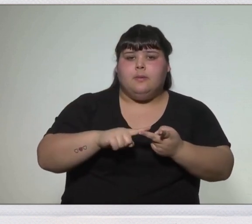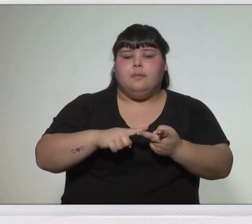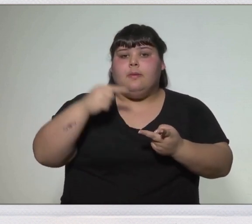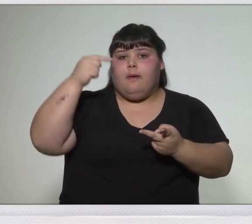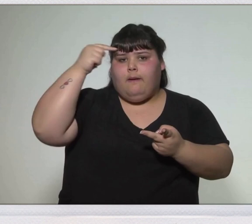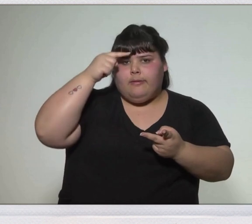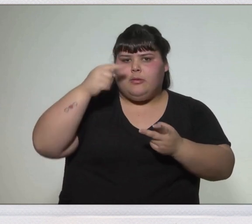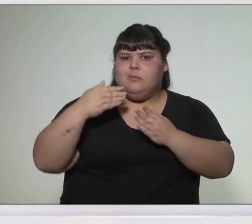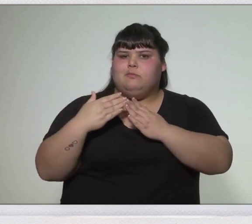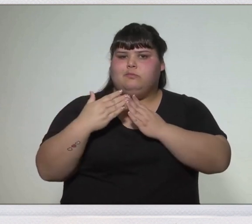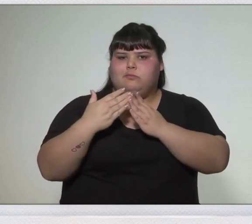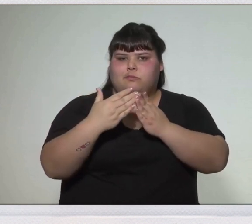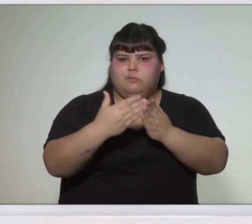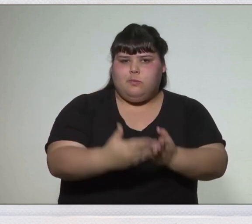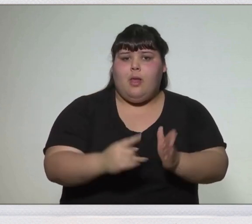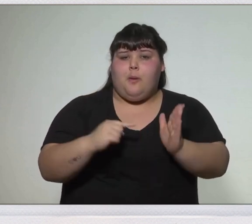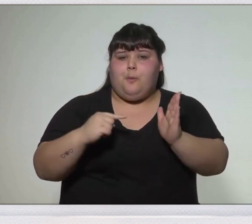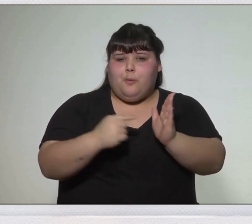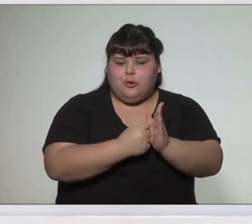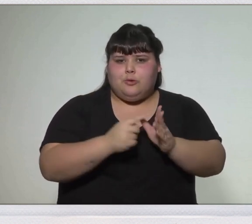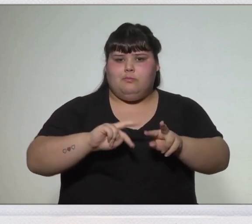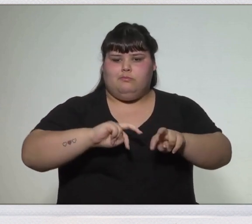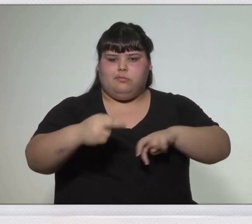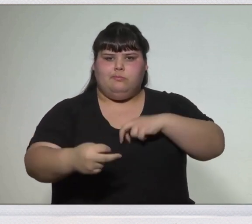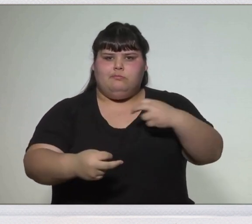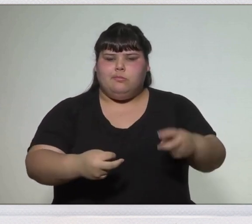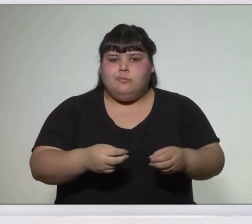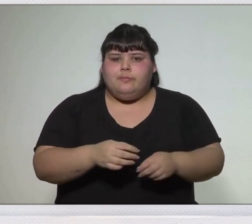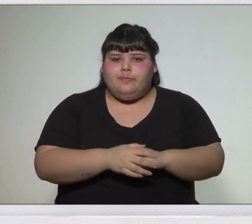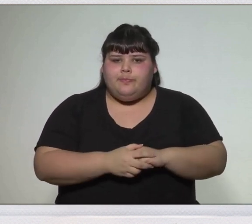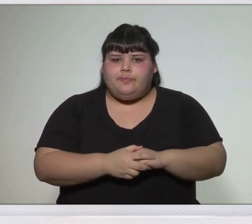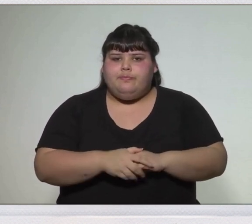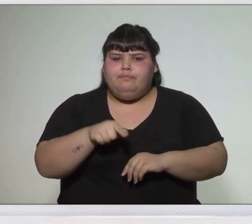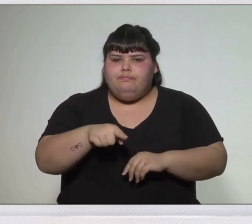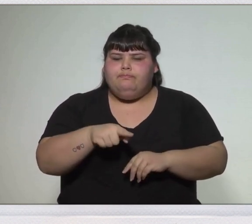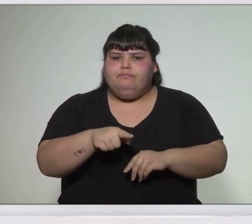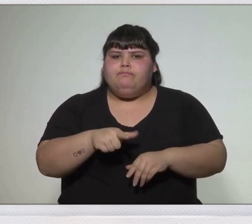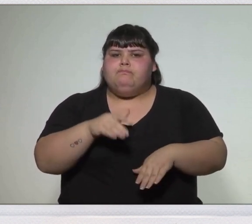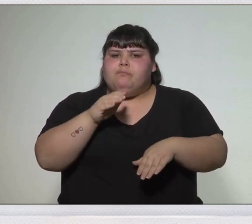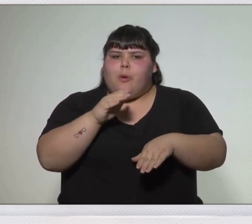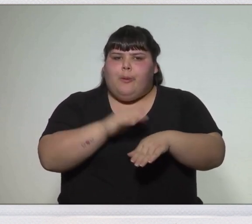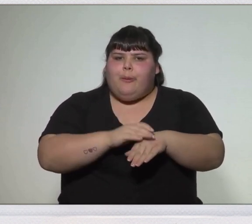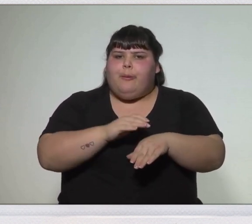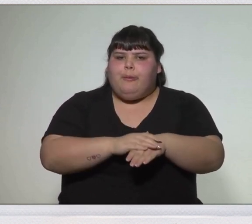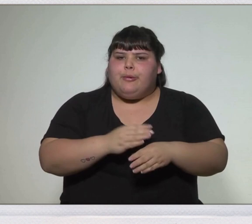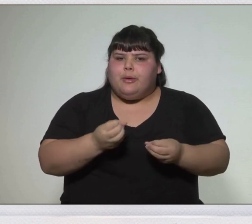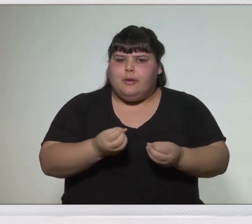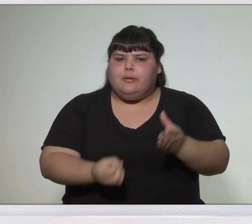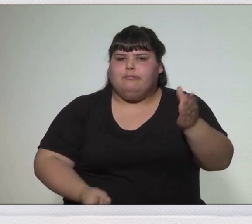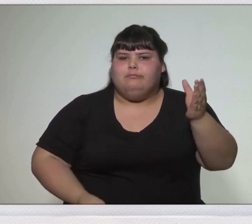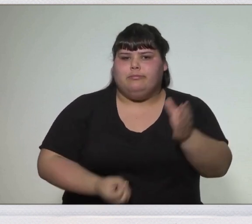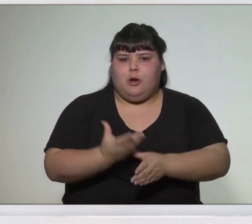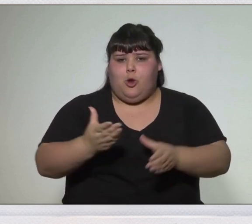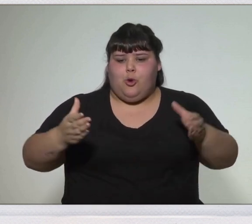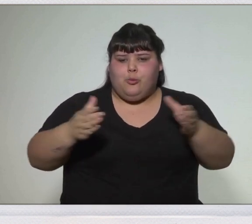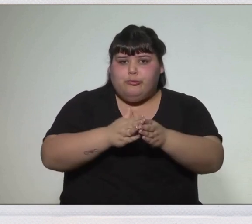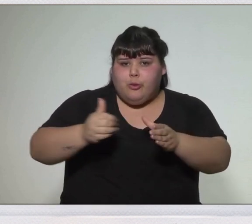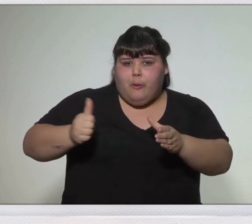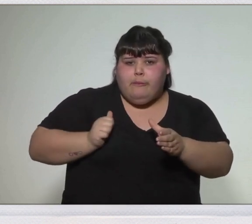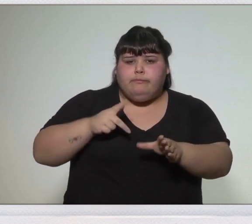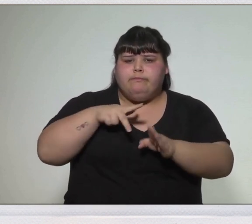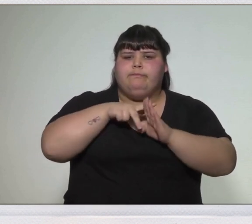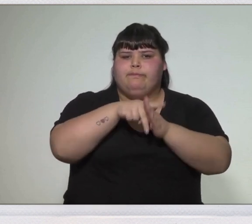Martín y Carlos María de Alvear desembarcan en Buenos Aires y se ponen al frente de la